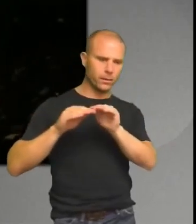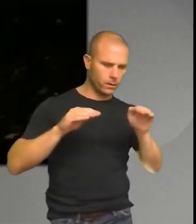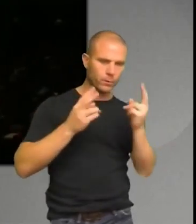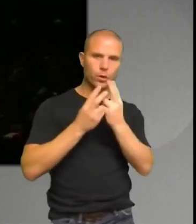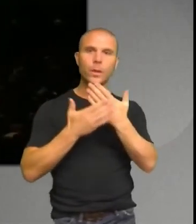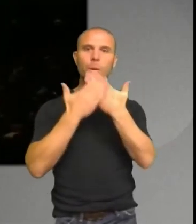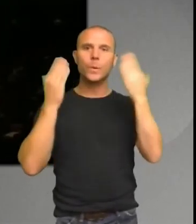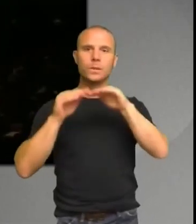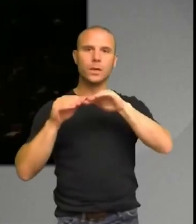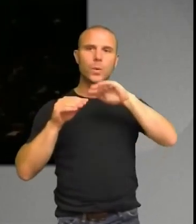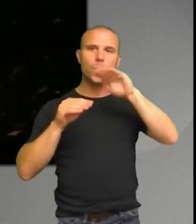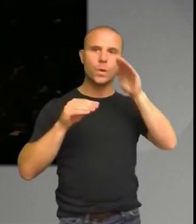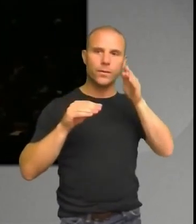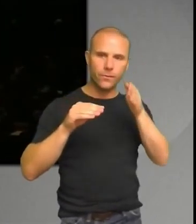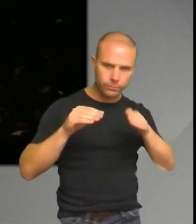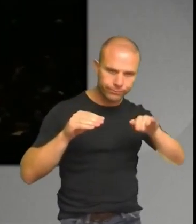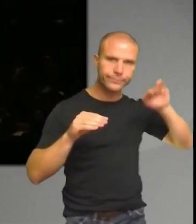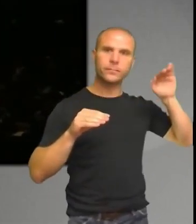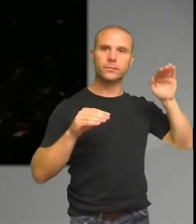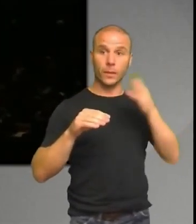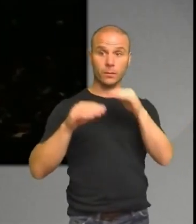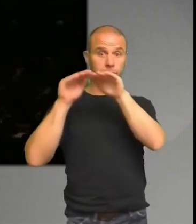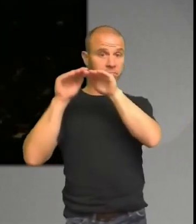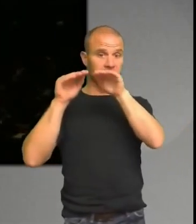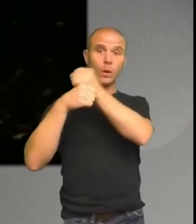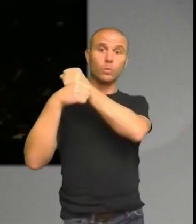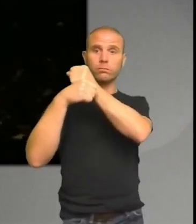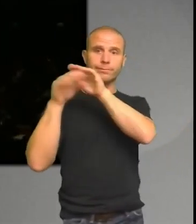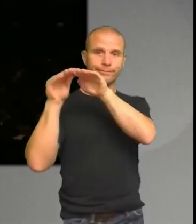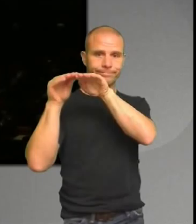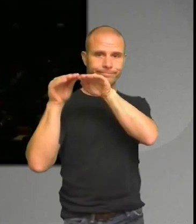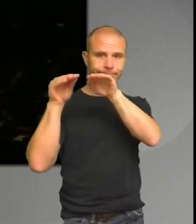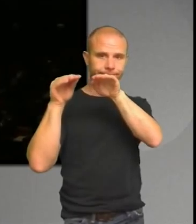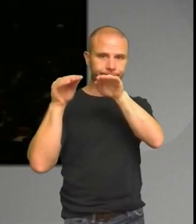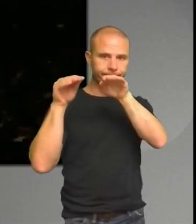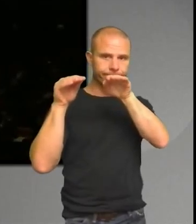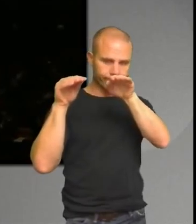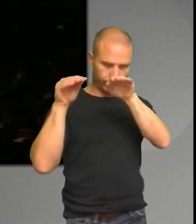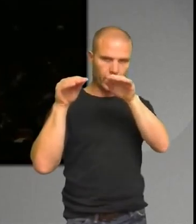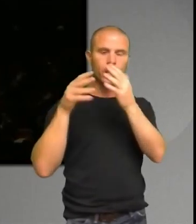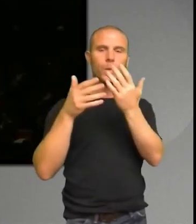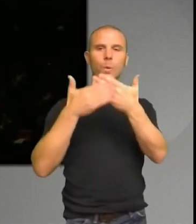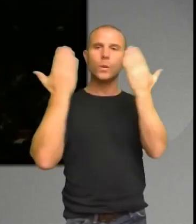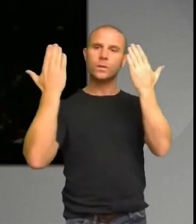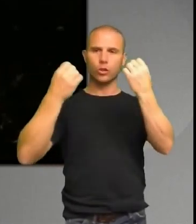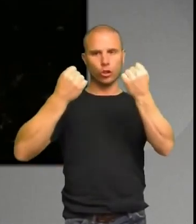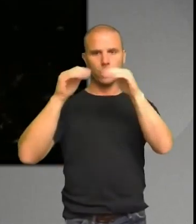Och ni ser här att först är stjärnans ljusstyrka konstant, sen blir sedan sjunker stjärnans ljusstyrka när planeten går framför,